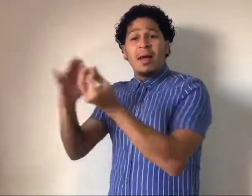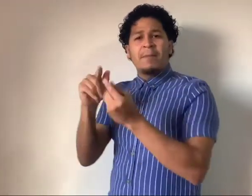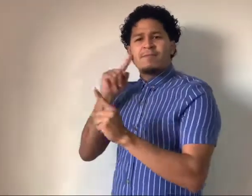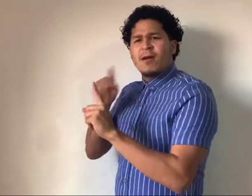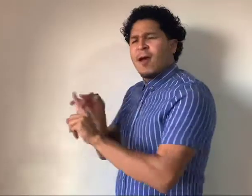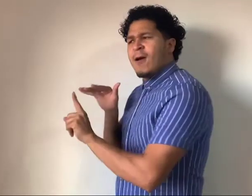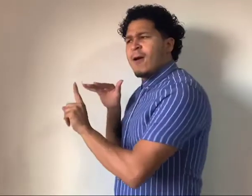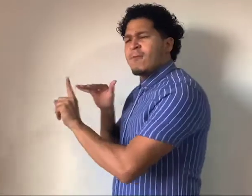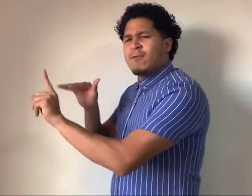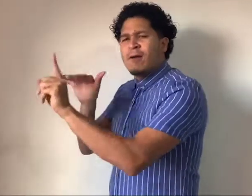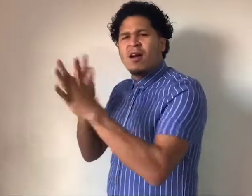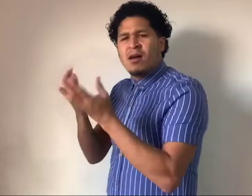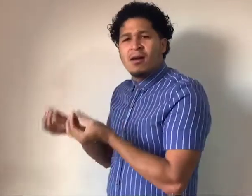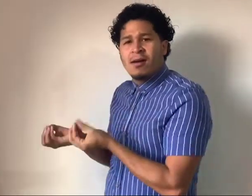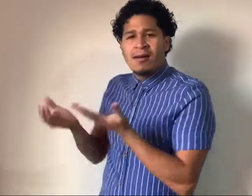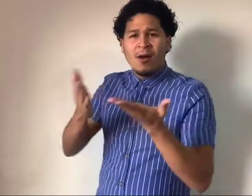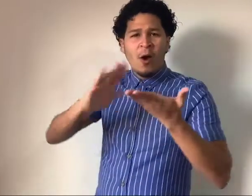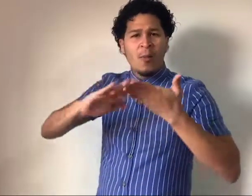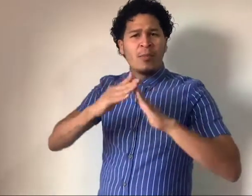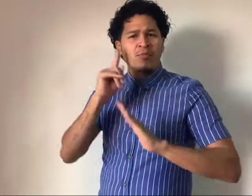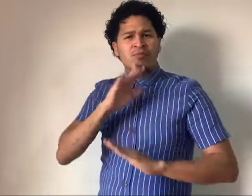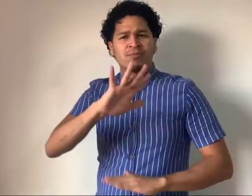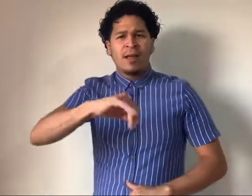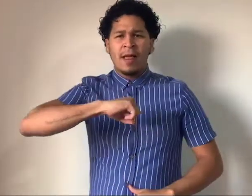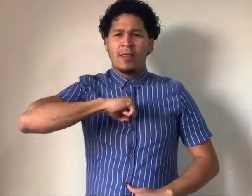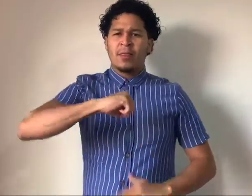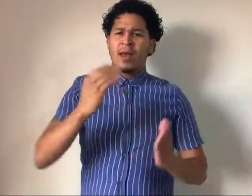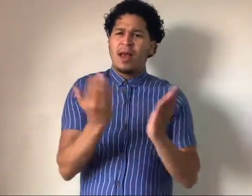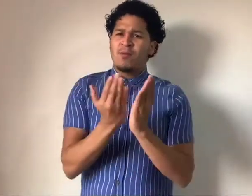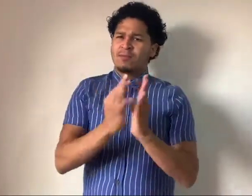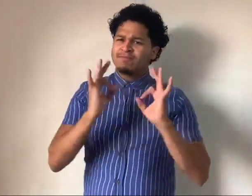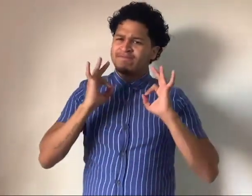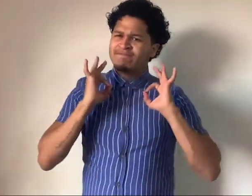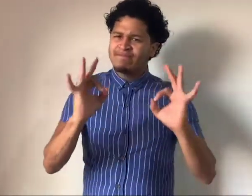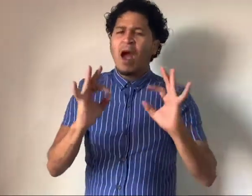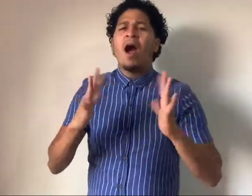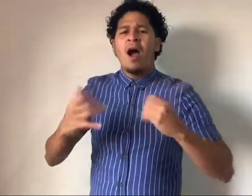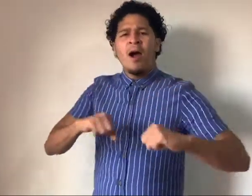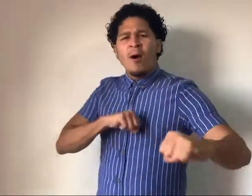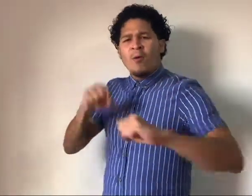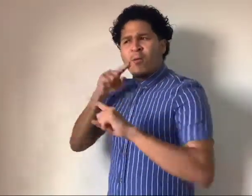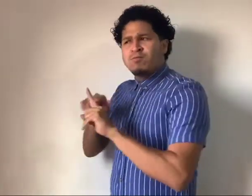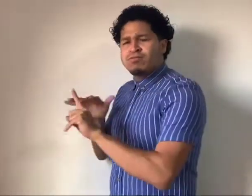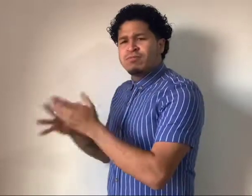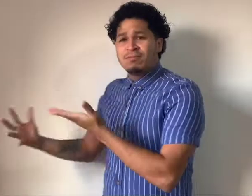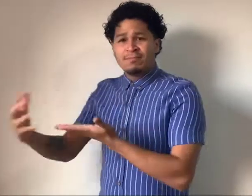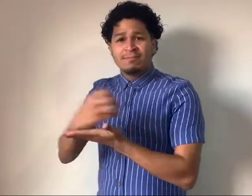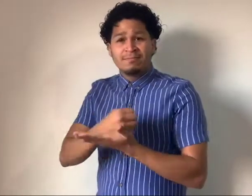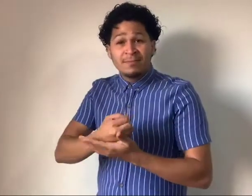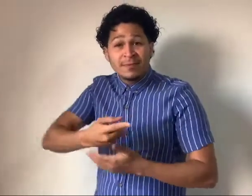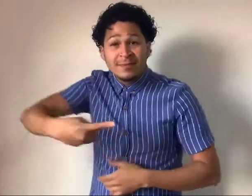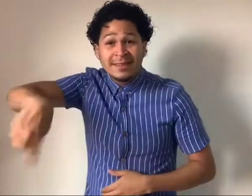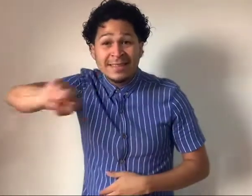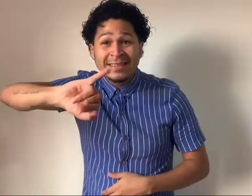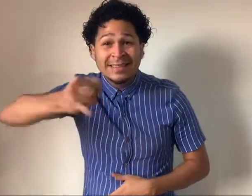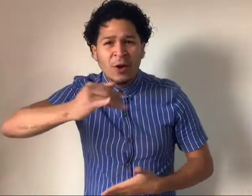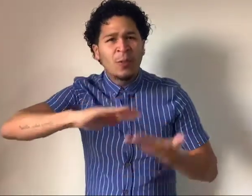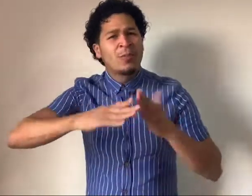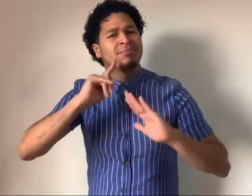las unidades académicas para que de esta manera ustedes puedan gozar el derecho a una educación de calidad. Si haces parte de las comunidades sordas, te